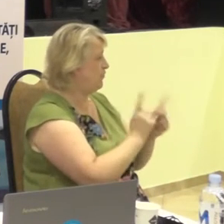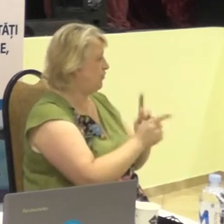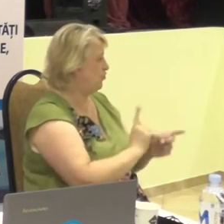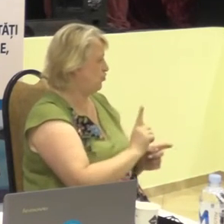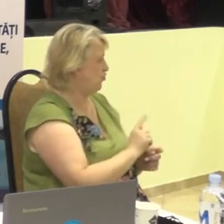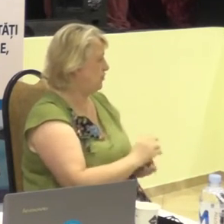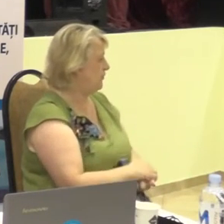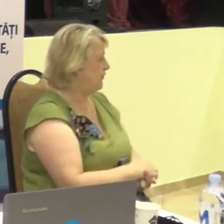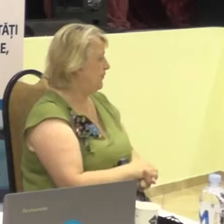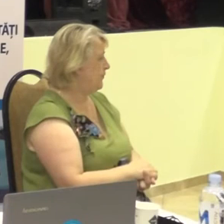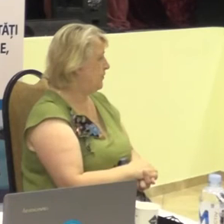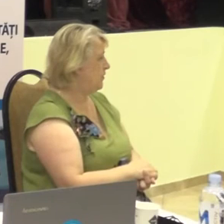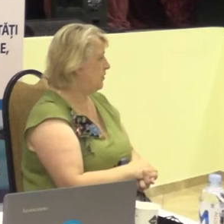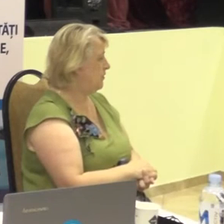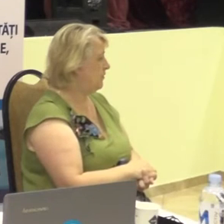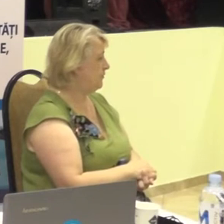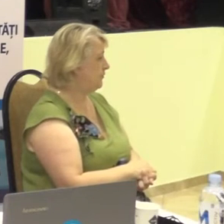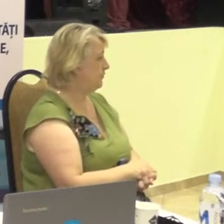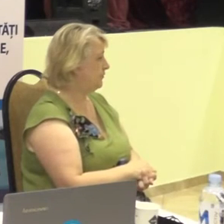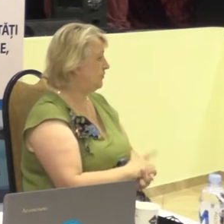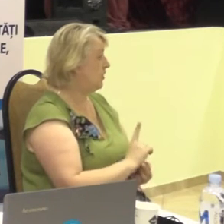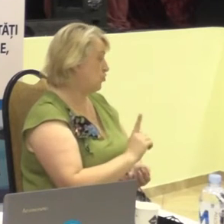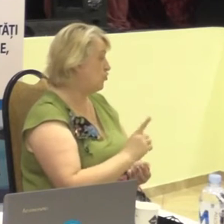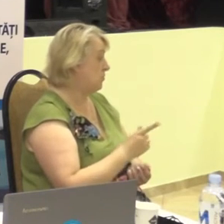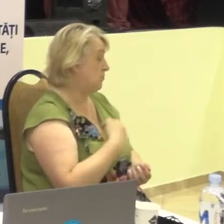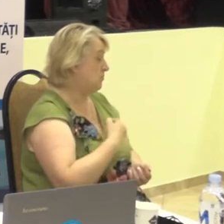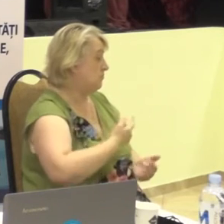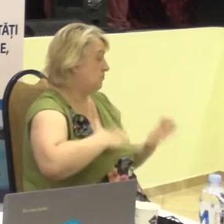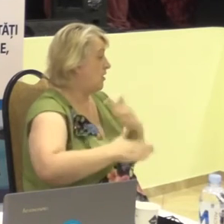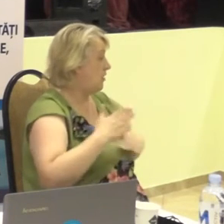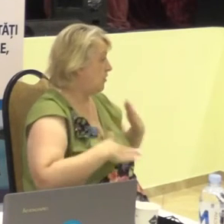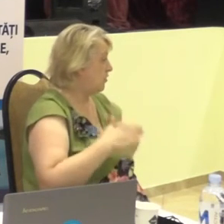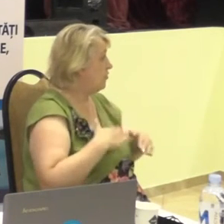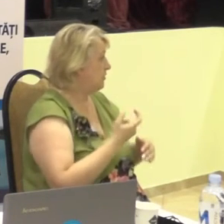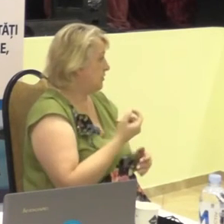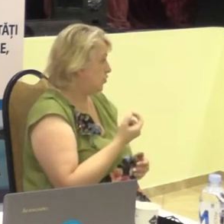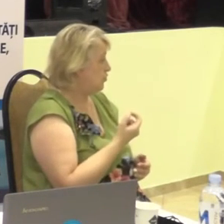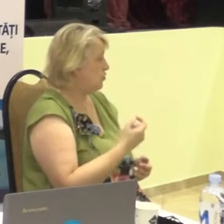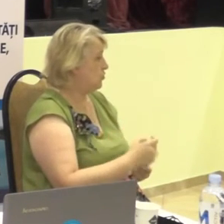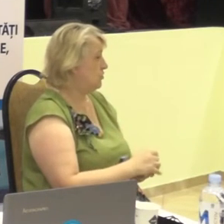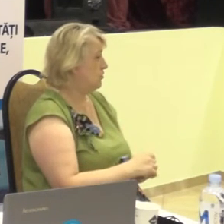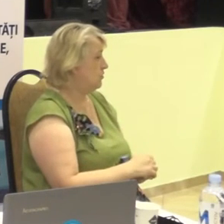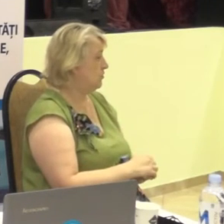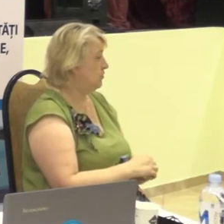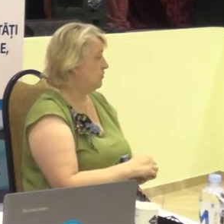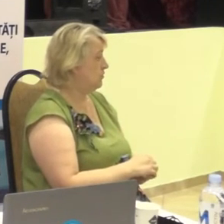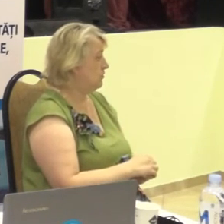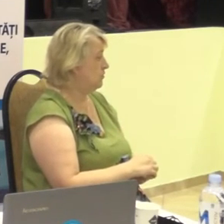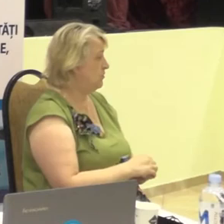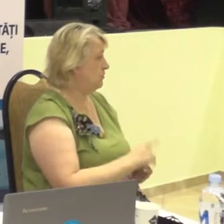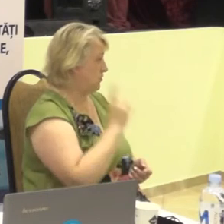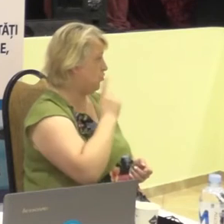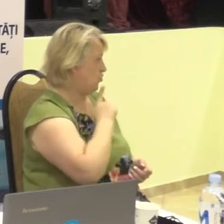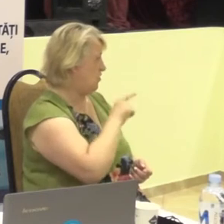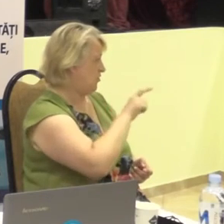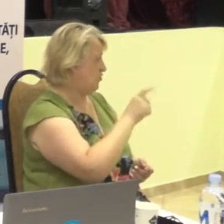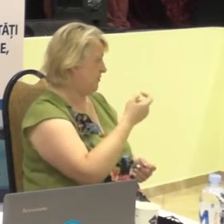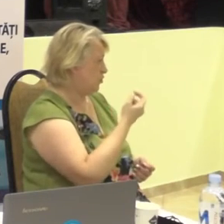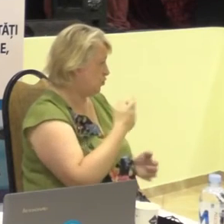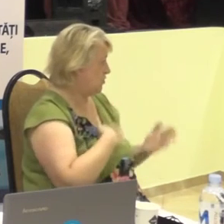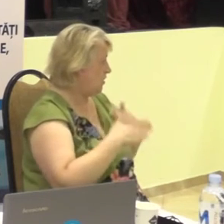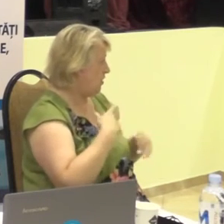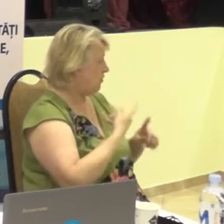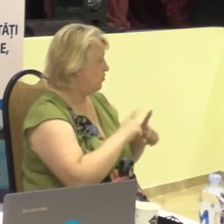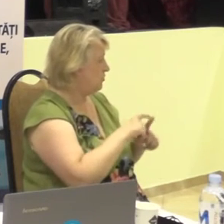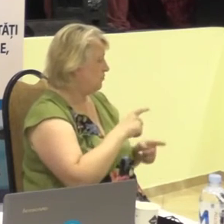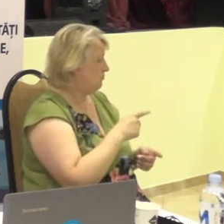Ceea ce îi bucură pe persoanele care nu